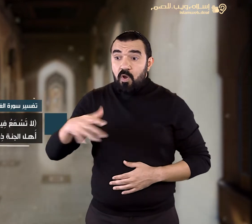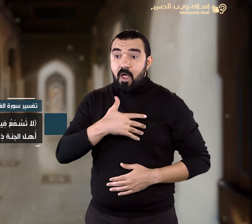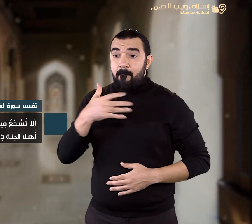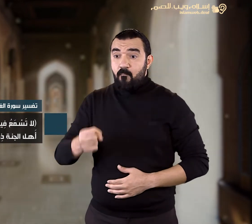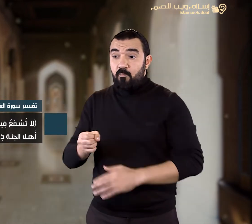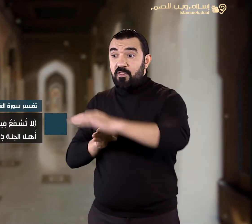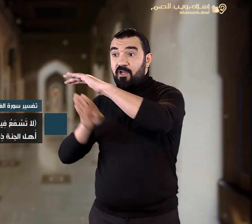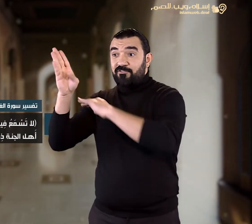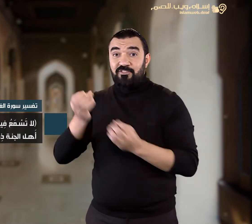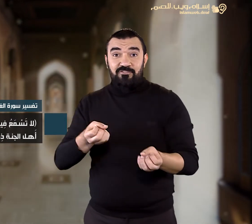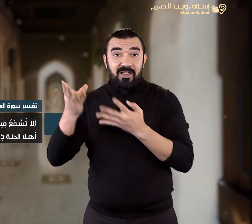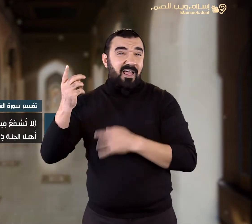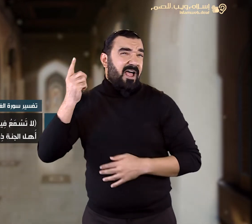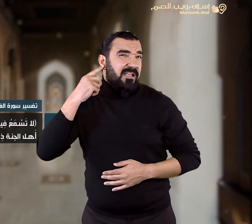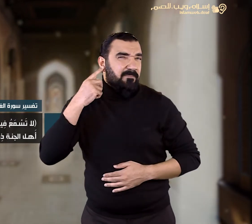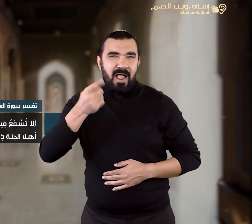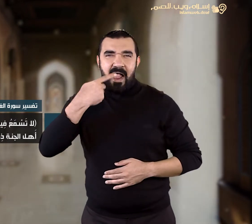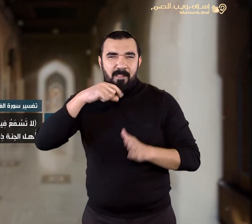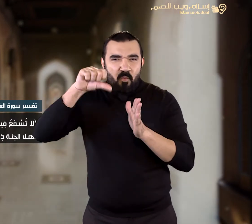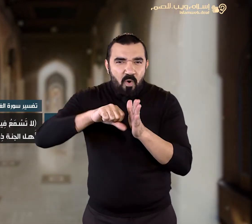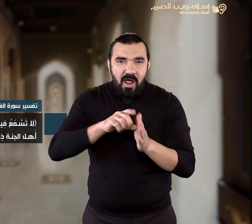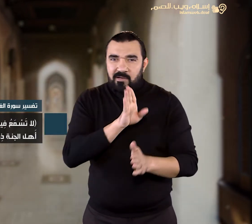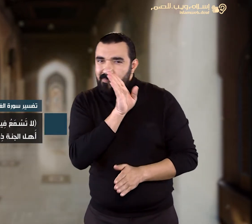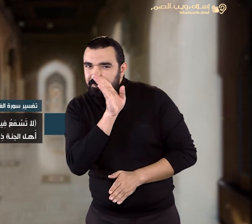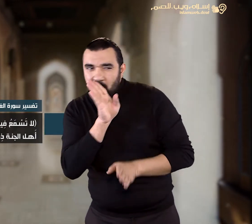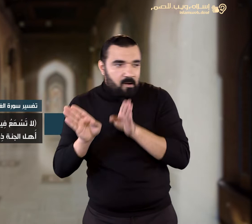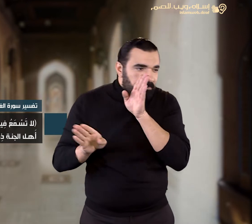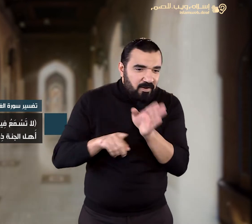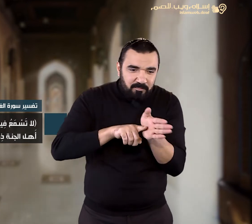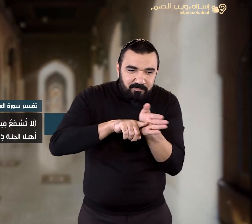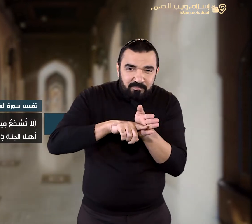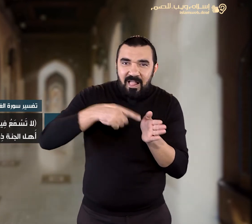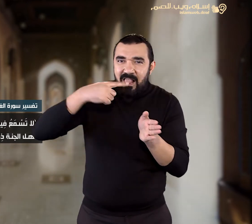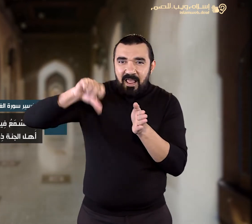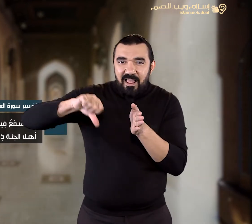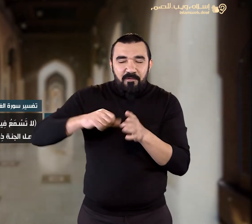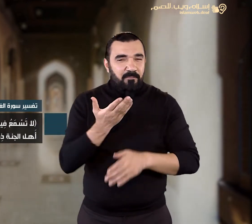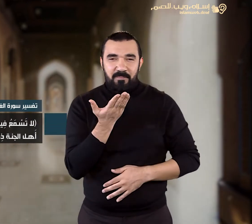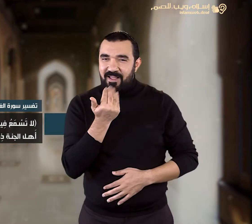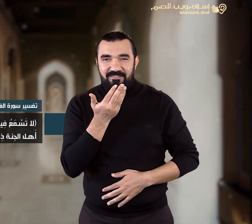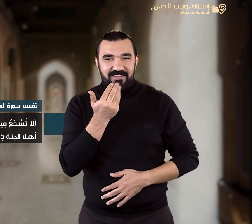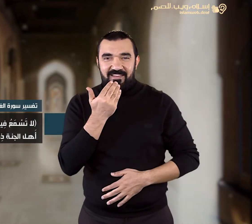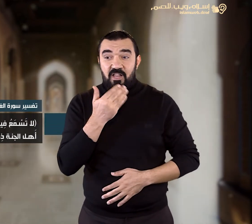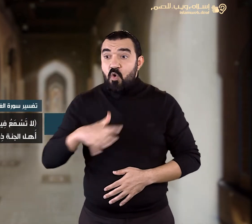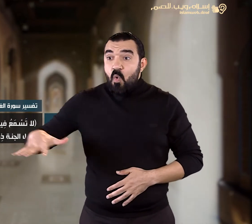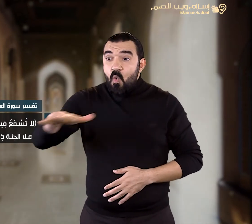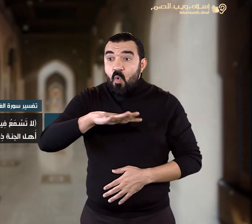فيها لاغية أي لا تسمع فيها كلمة قبيحة لأن كلام أهل